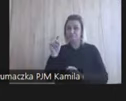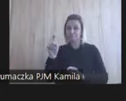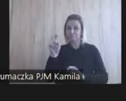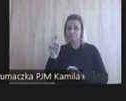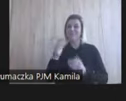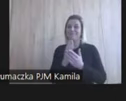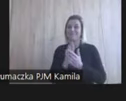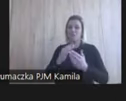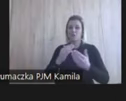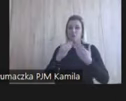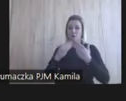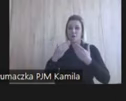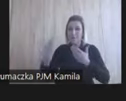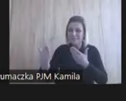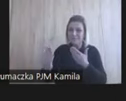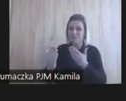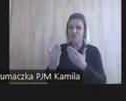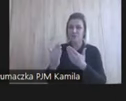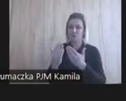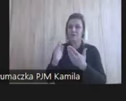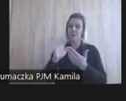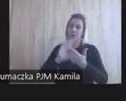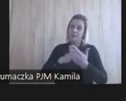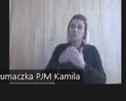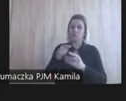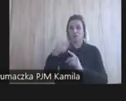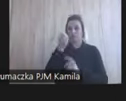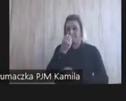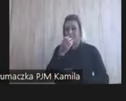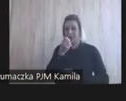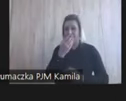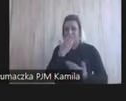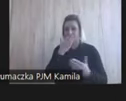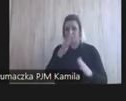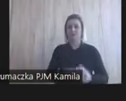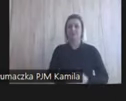zbliżeniu. I tu mamy jakiś, może ten kwiatek, on tak ładnie wygląda.